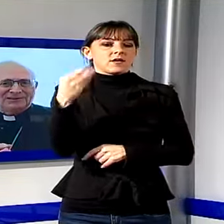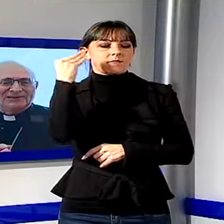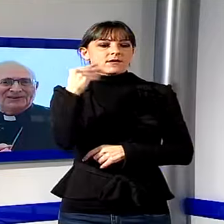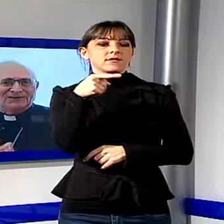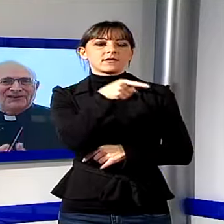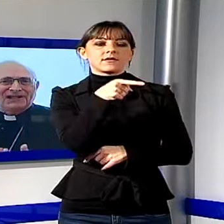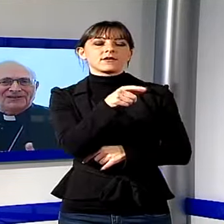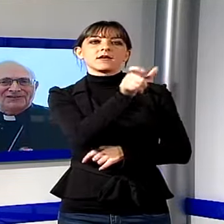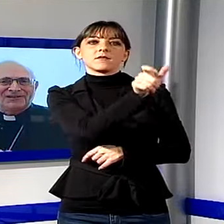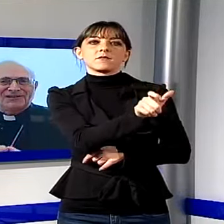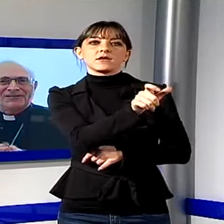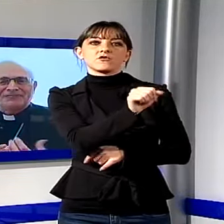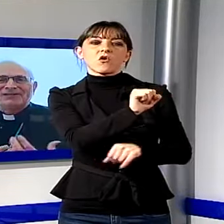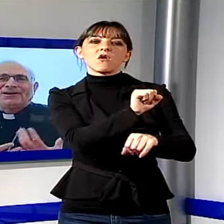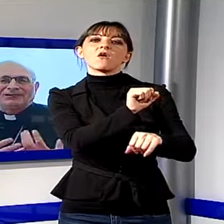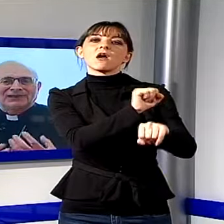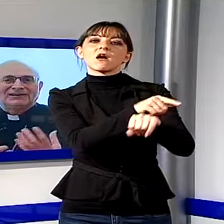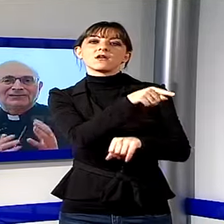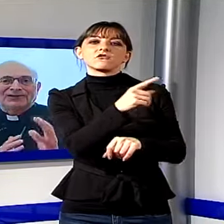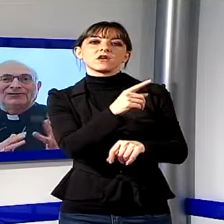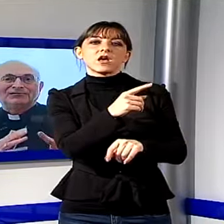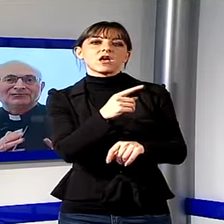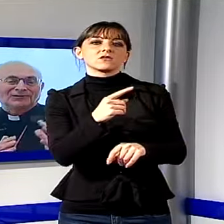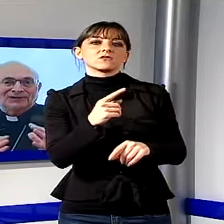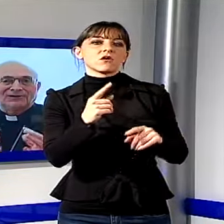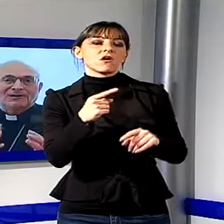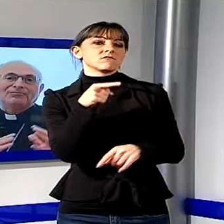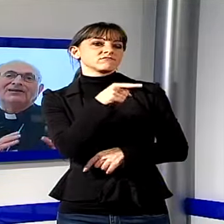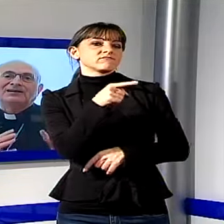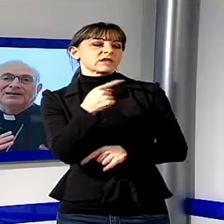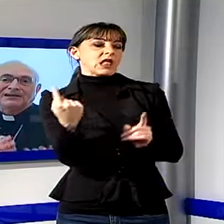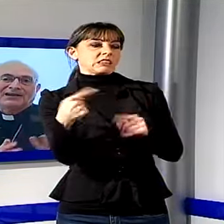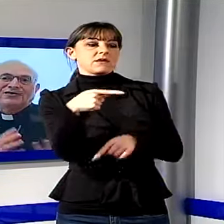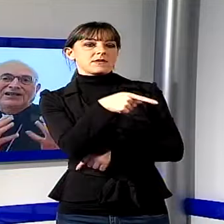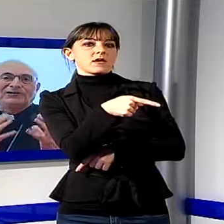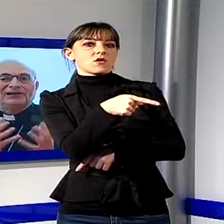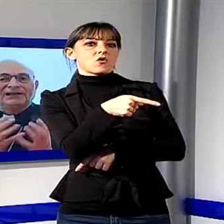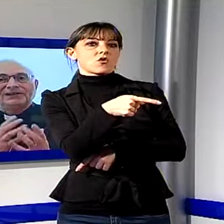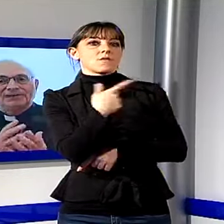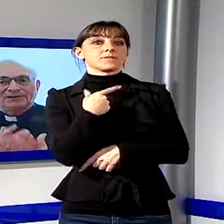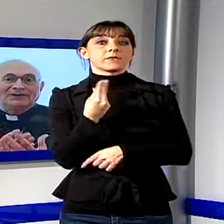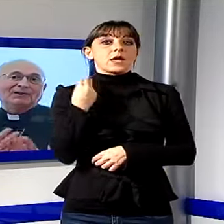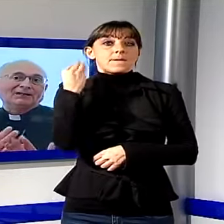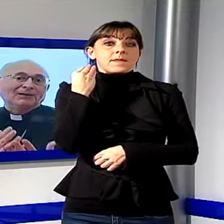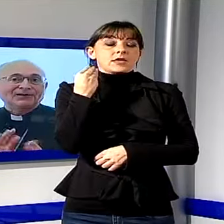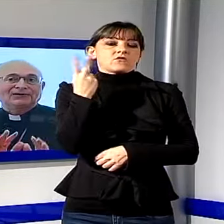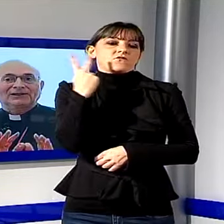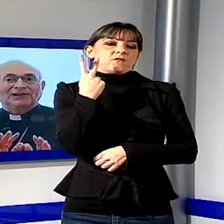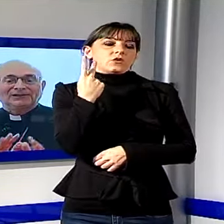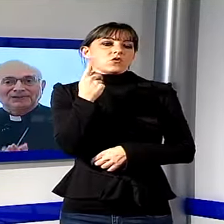nei nostri carceri, però un attimino, non dico che il carcerato sia il nemico, ma insomma è una persona un attimino,